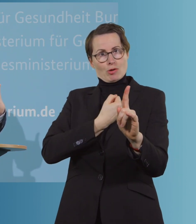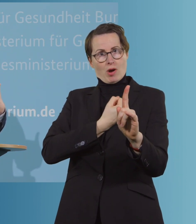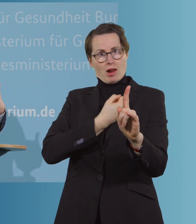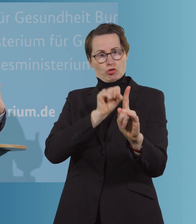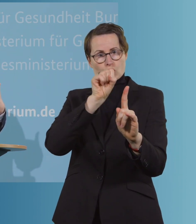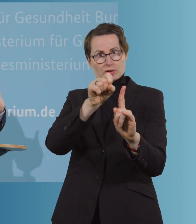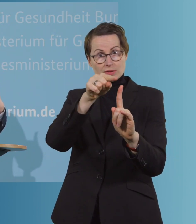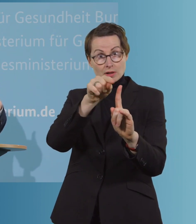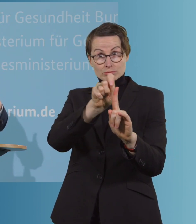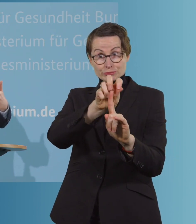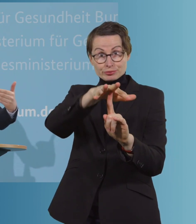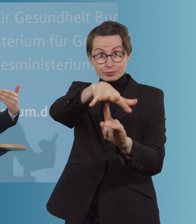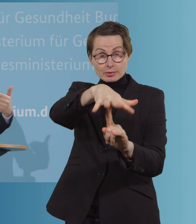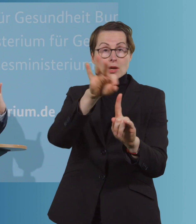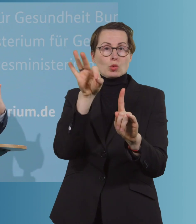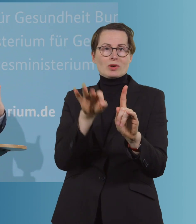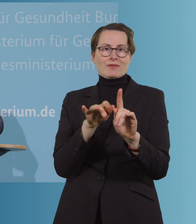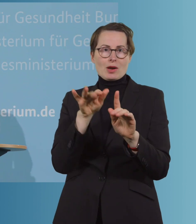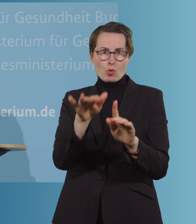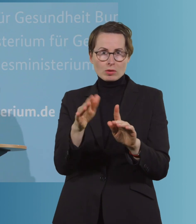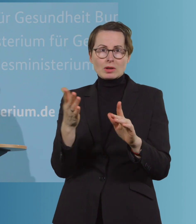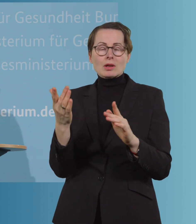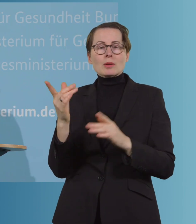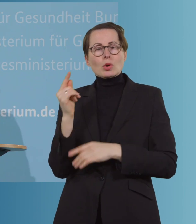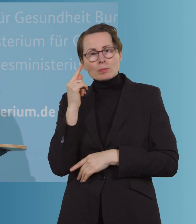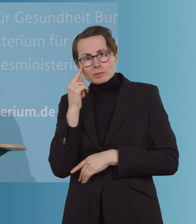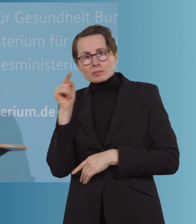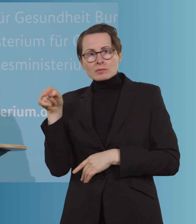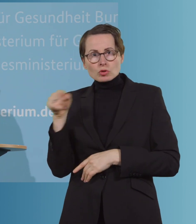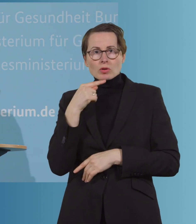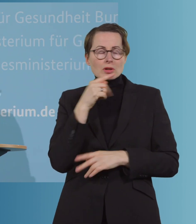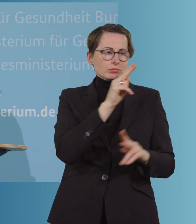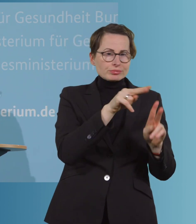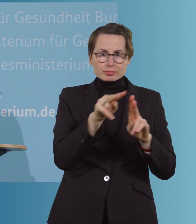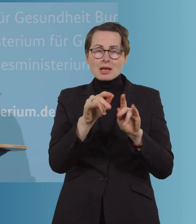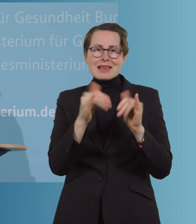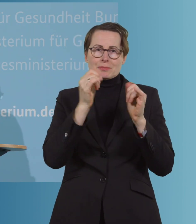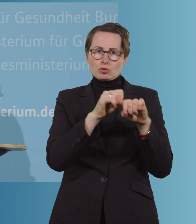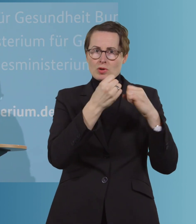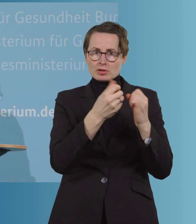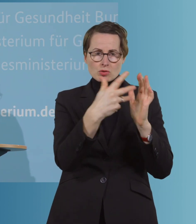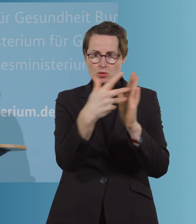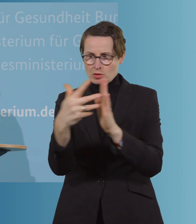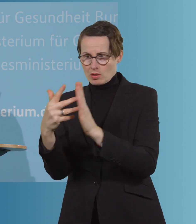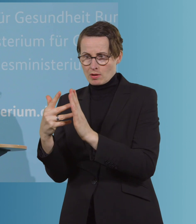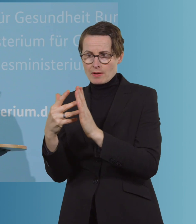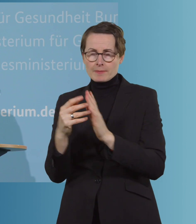Und das trifft ja schon relativ viele Lebenssachverhalte. Trotzdem kann es eben möglicherweise bei seltenen